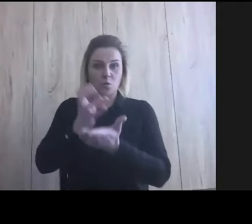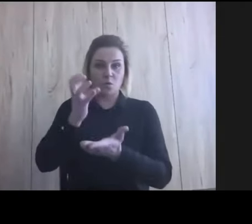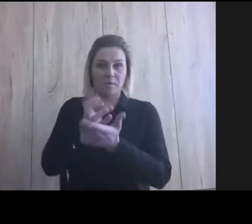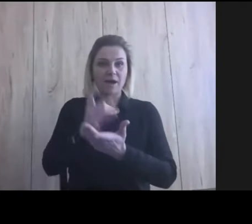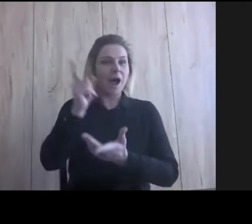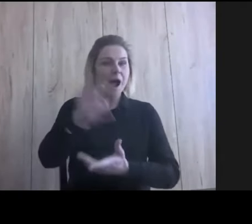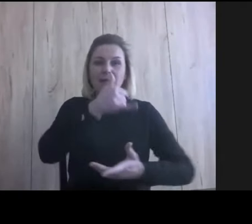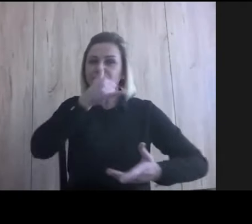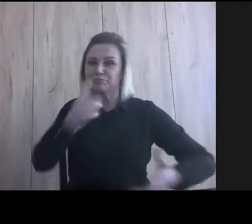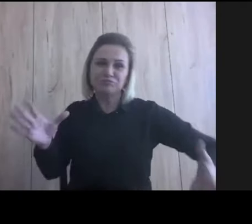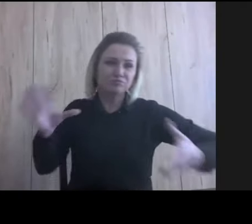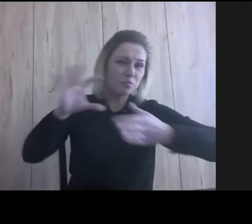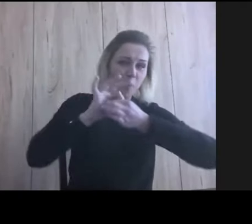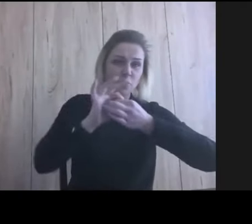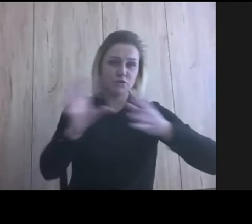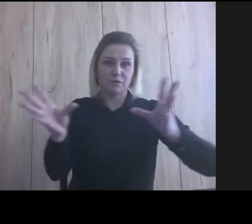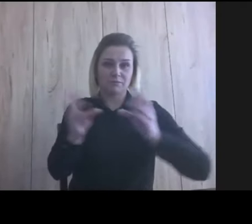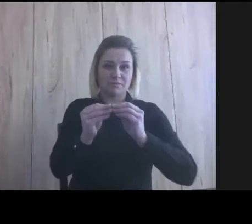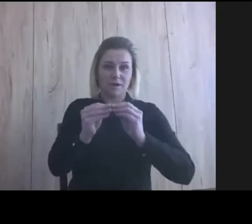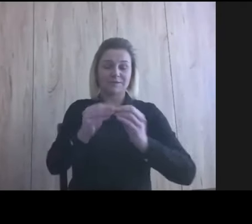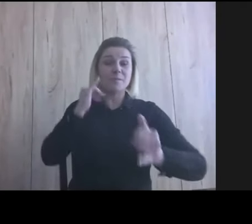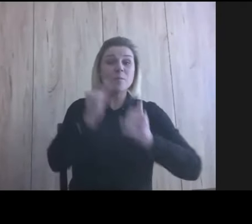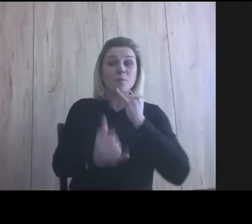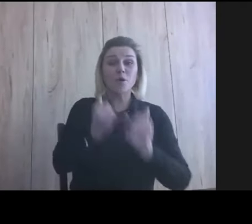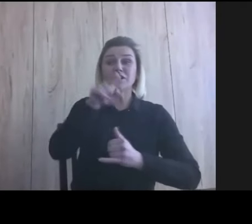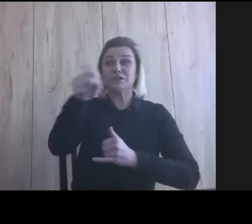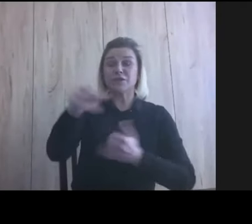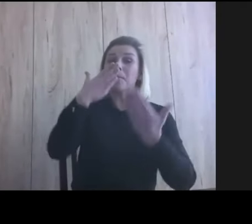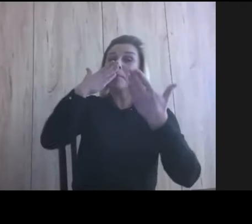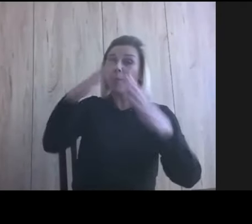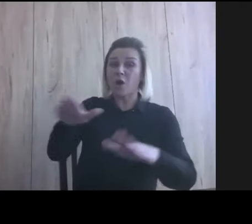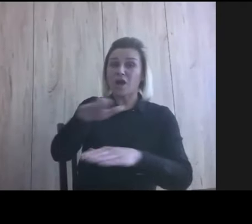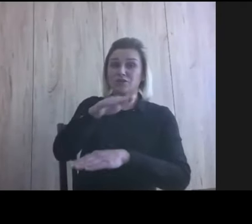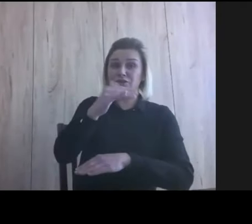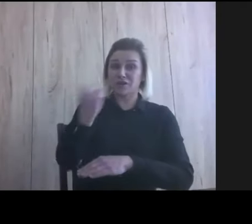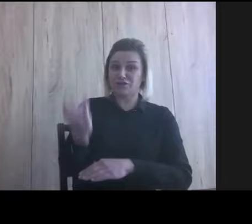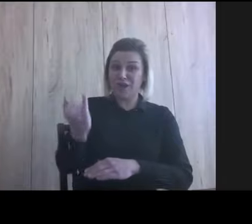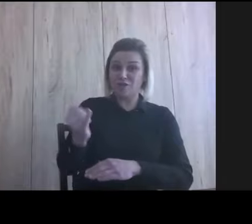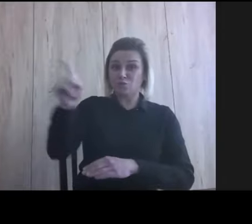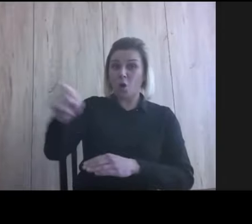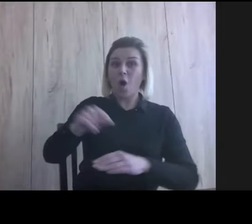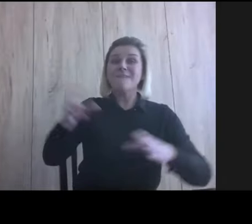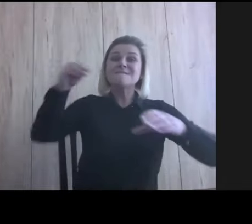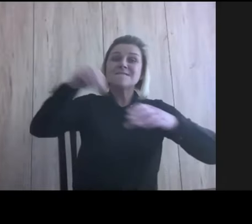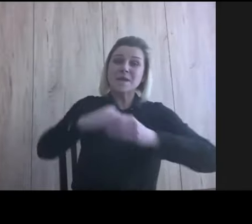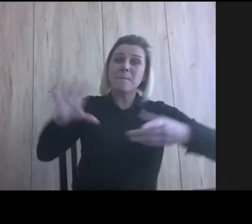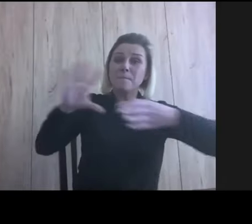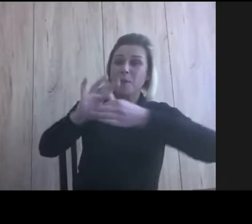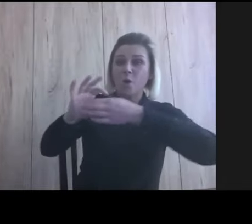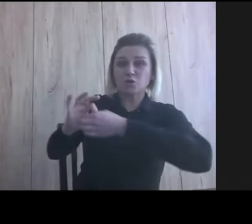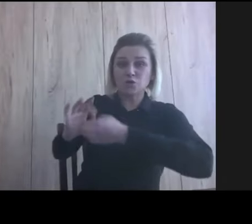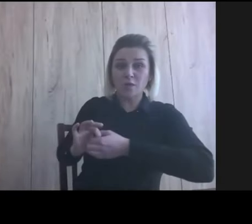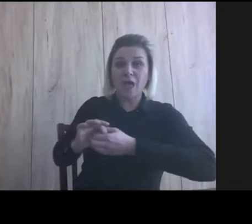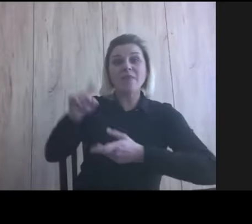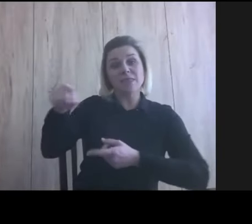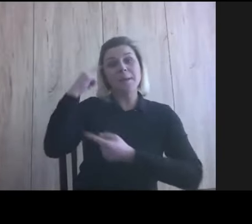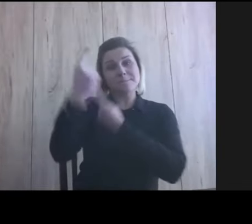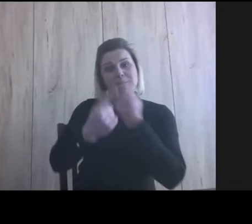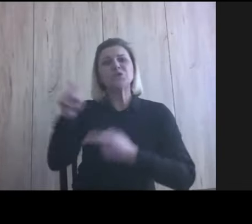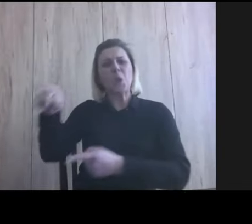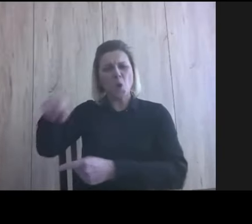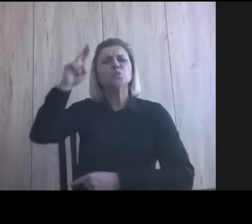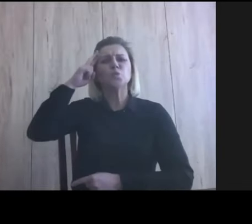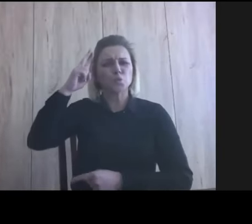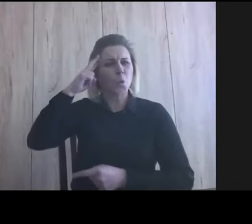żadnego kontekstu, bo jeżeli dasz dziecku kontekst i oczekujesz, że w jakiś nadprzyrodzony sposób z tego kontekstu wyciągnie jedno